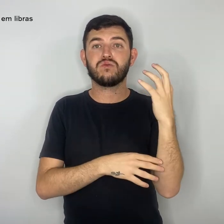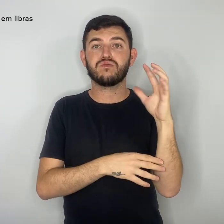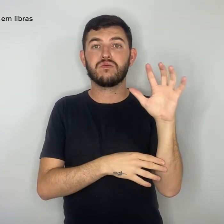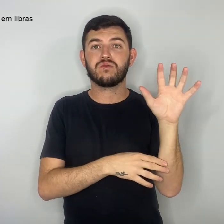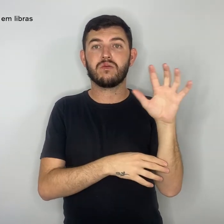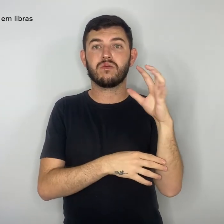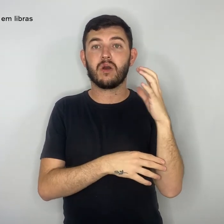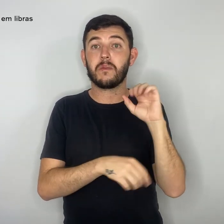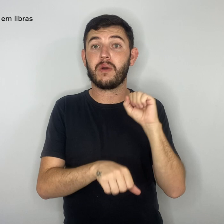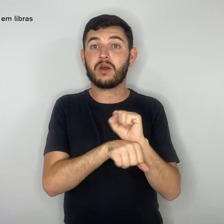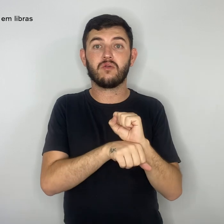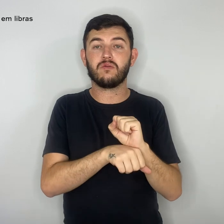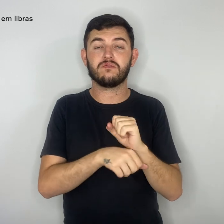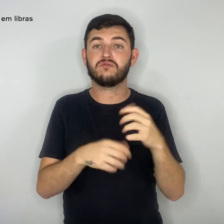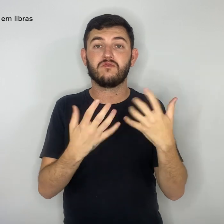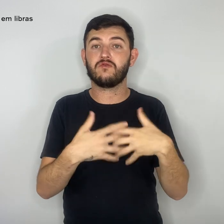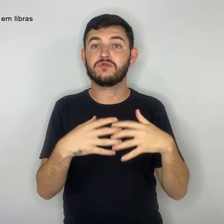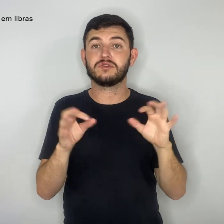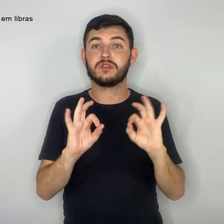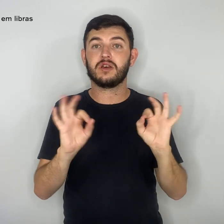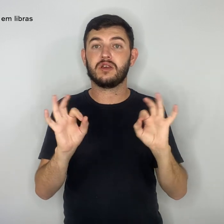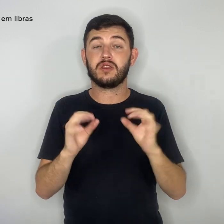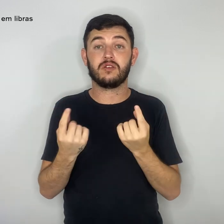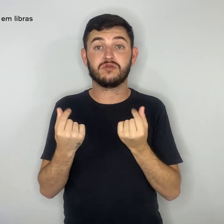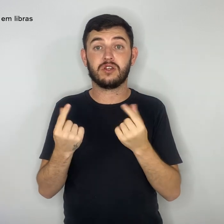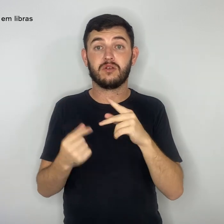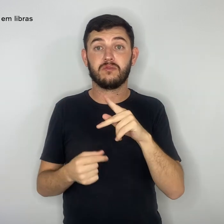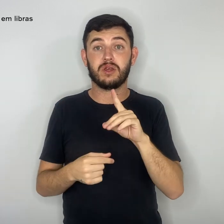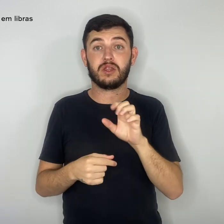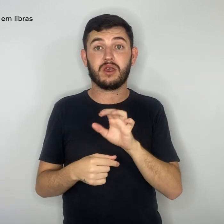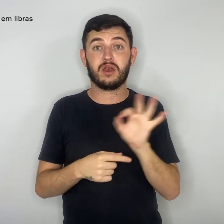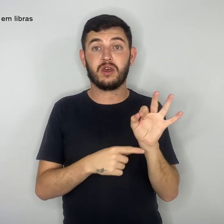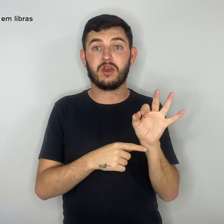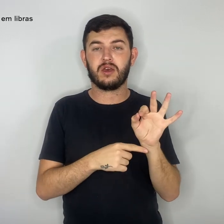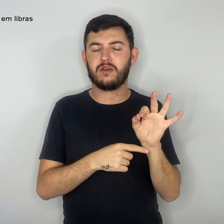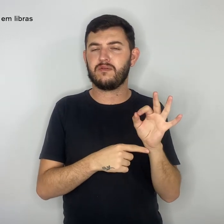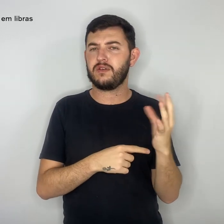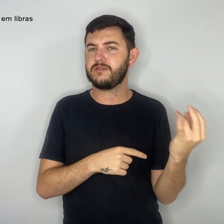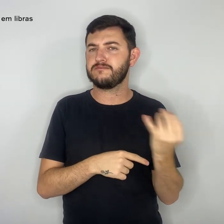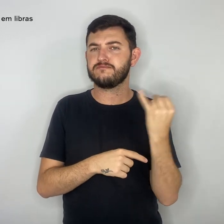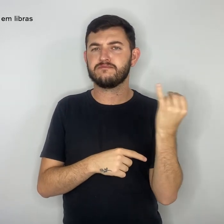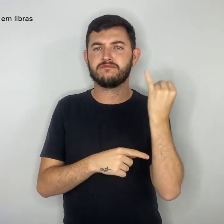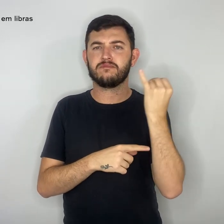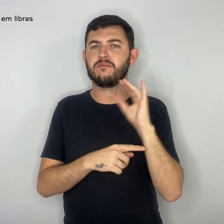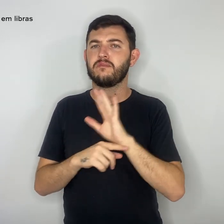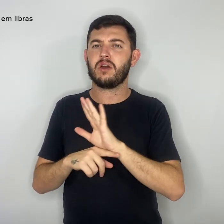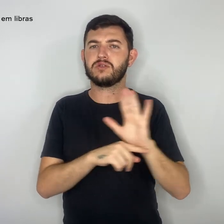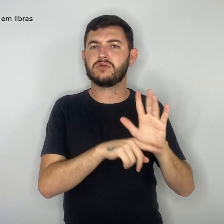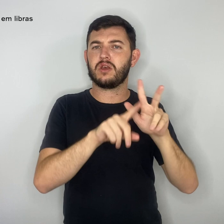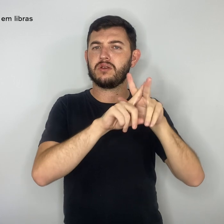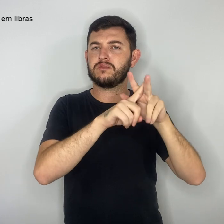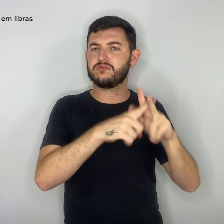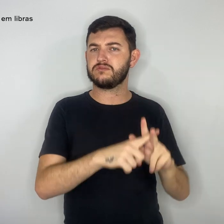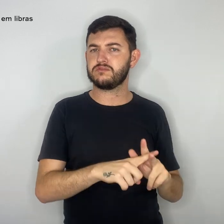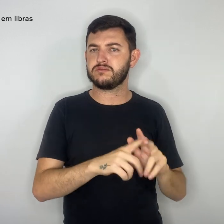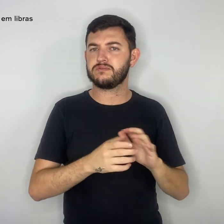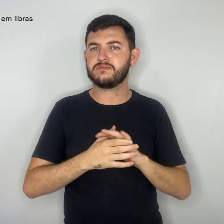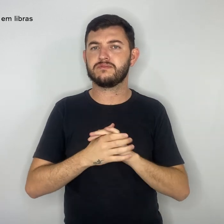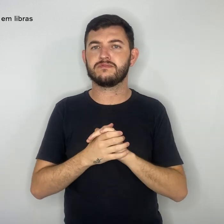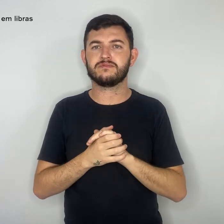o dinheiro do PDAF é de fundamental importância para esses reparos. No Centro